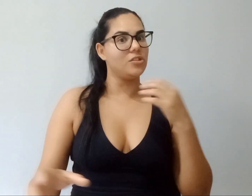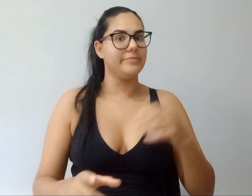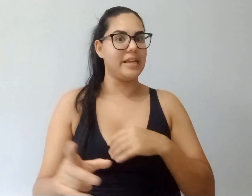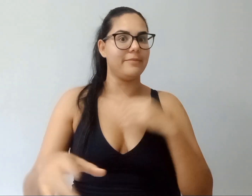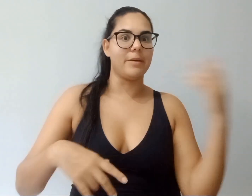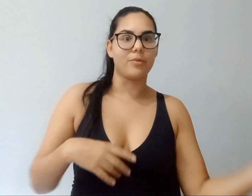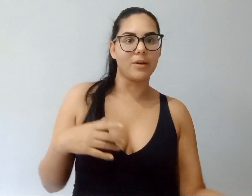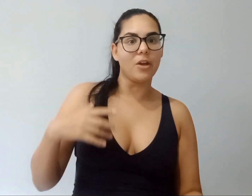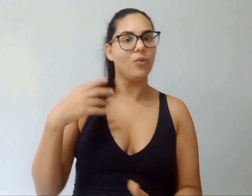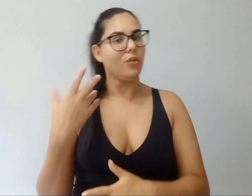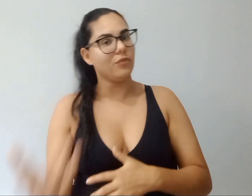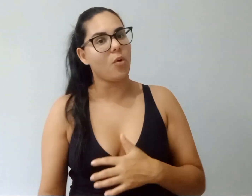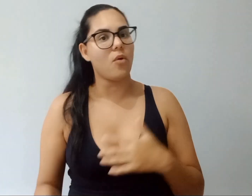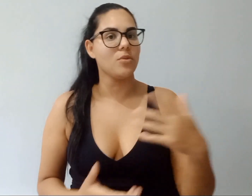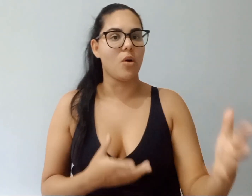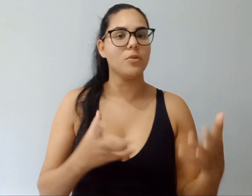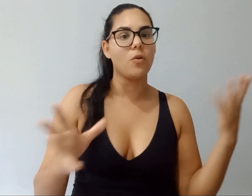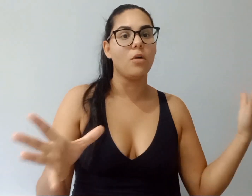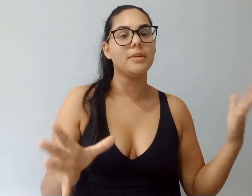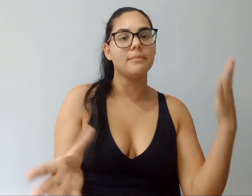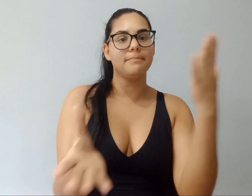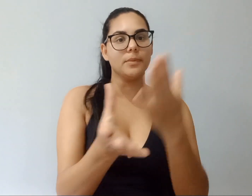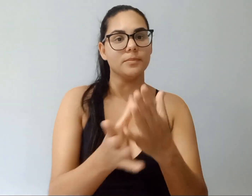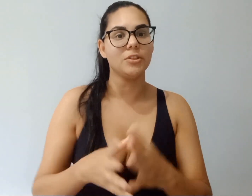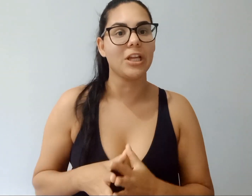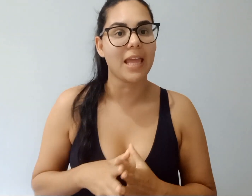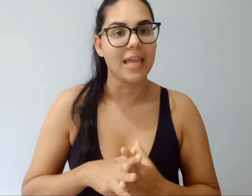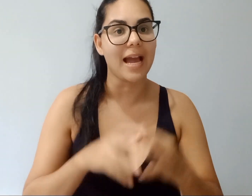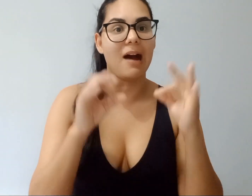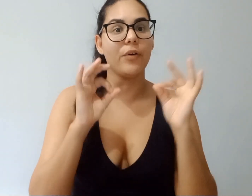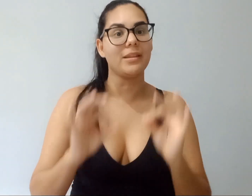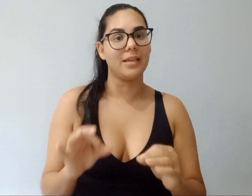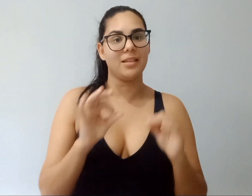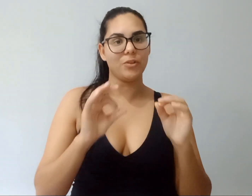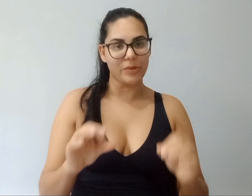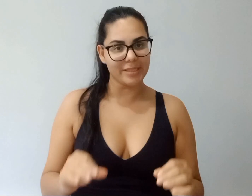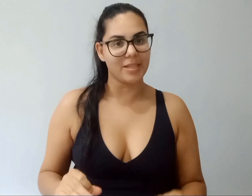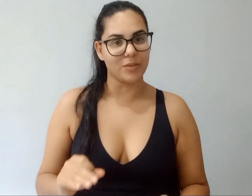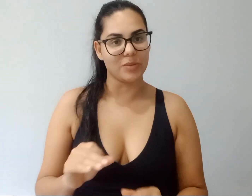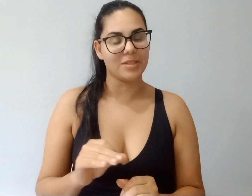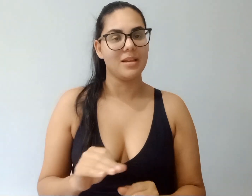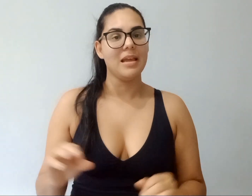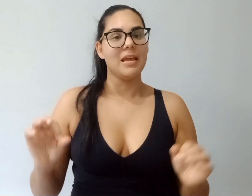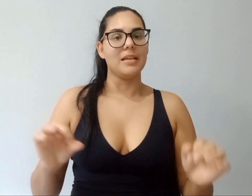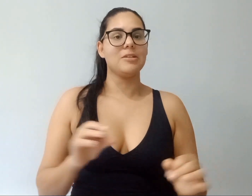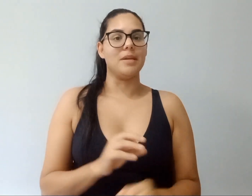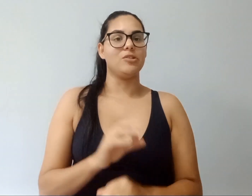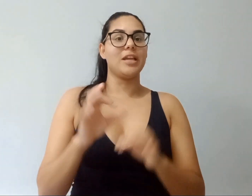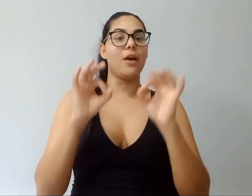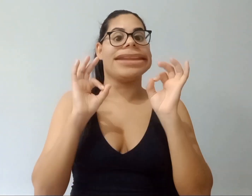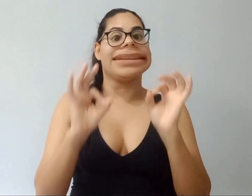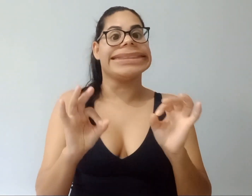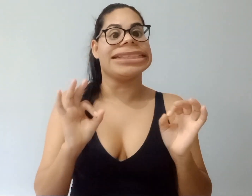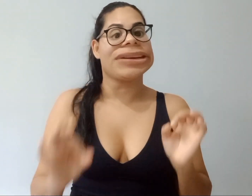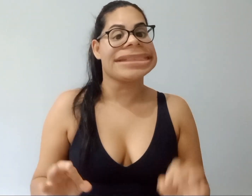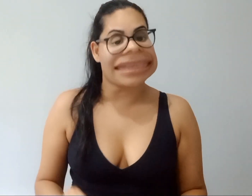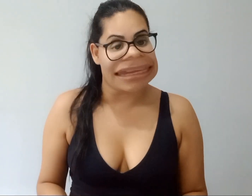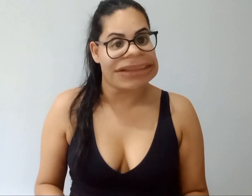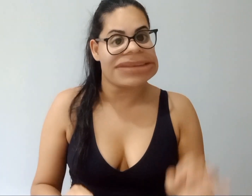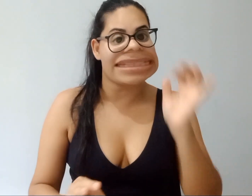vai pra um lugar novo. Come, come, come. Cheguei a 82 quilos. Isso mesmo. Cheguei a 82 quilos.